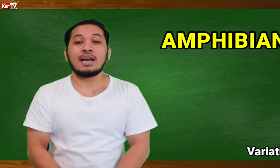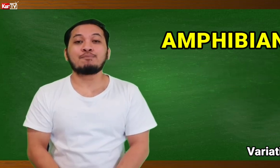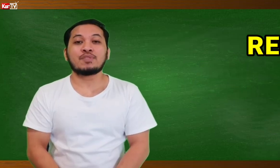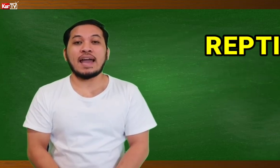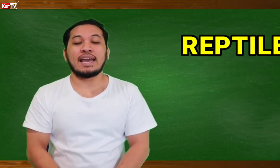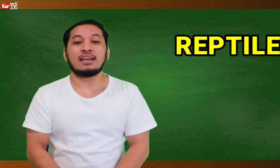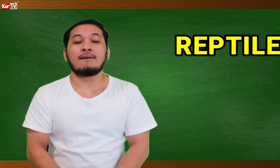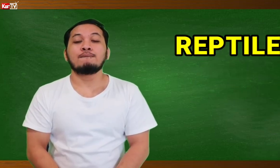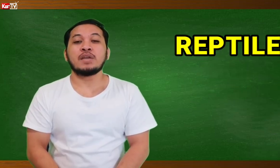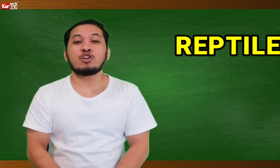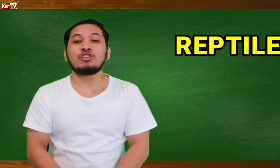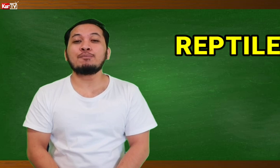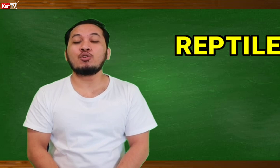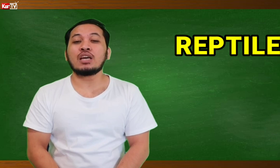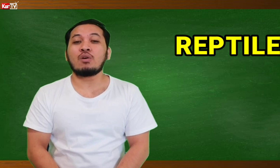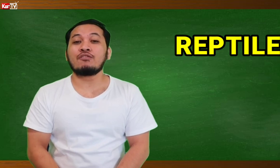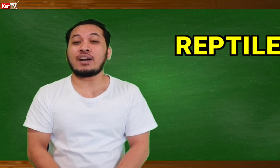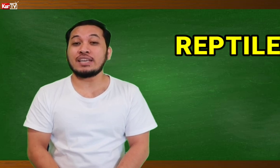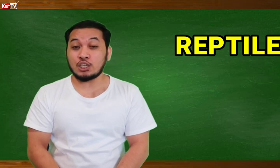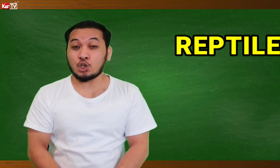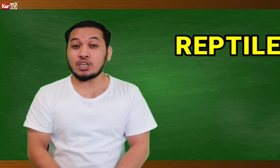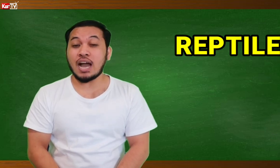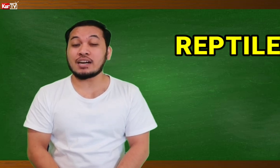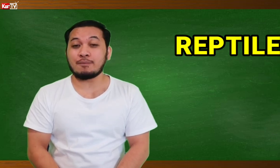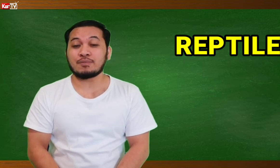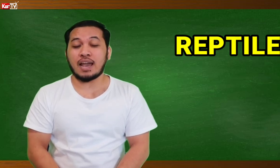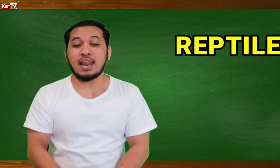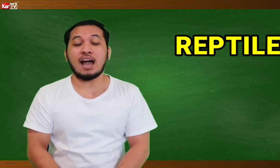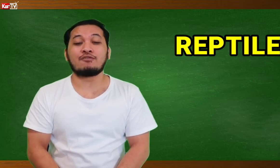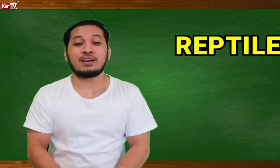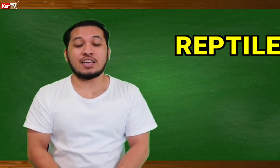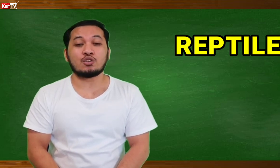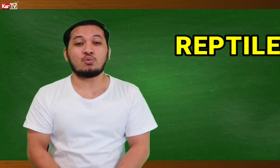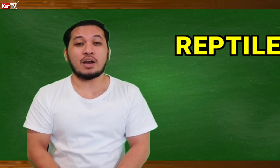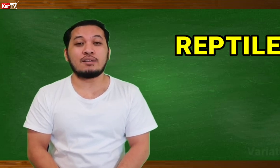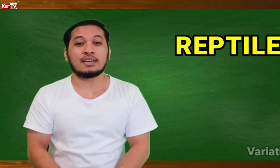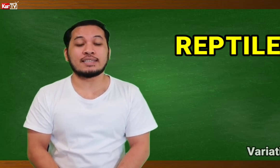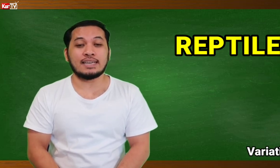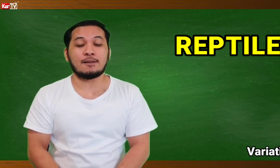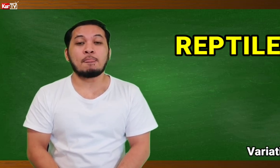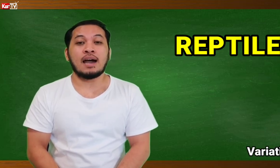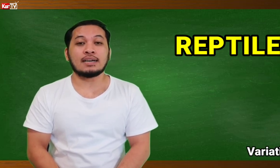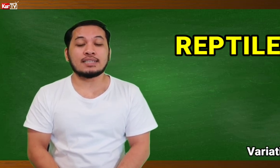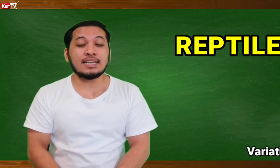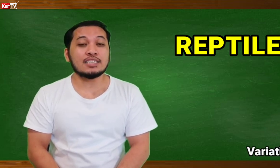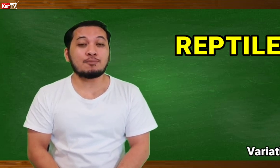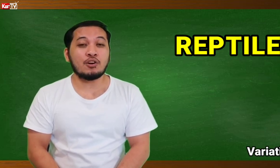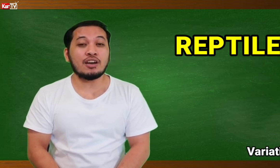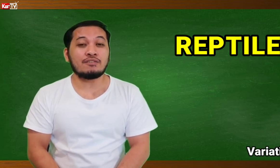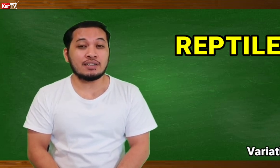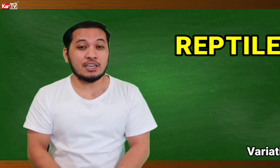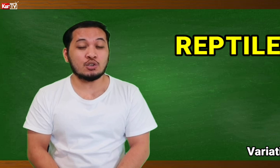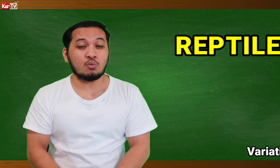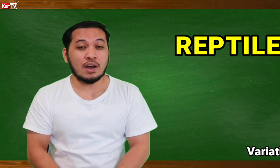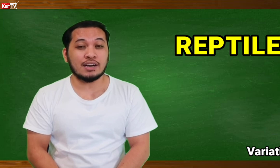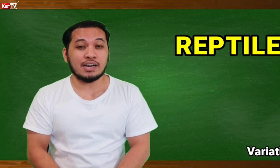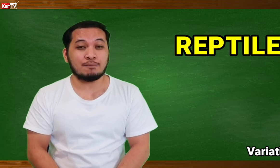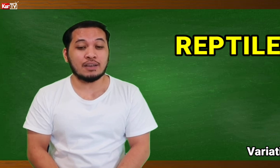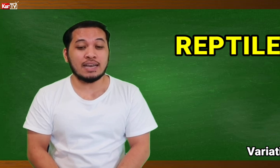REPTILE. Meron din pong dalawang variation ang REPTILE. Ang VARIATION 1 na sen. Ang senyes po ng VARIATION 1 ng REPTILE